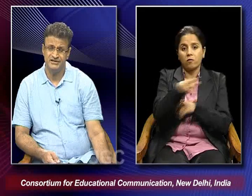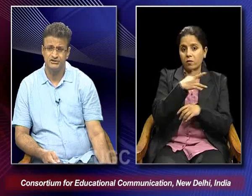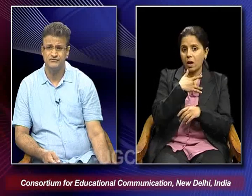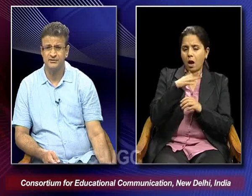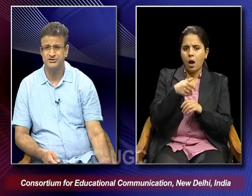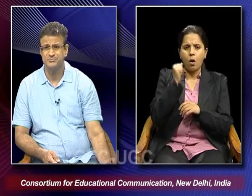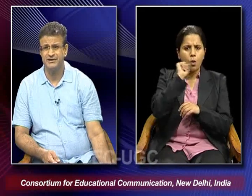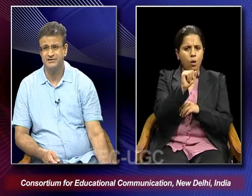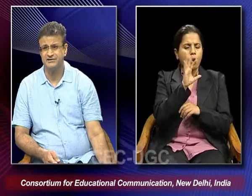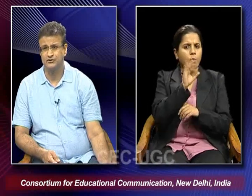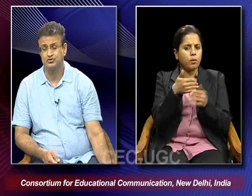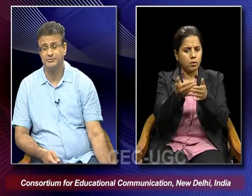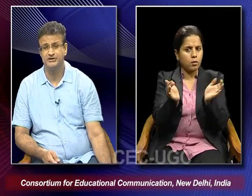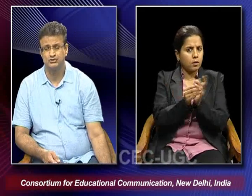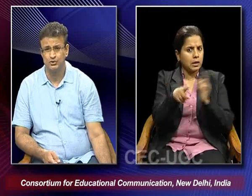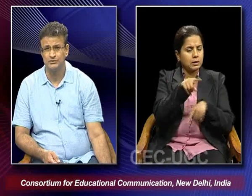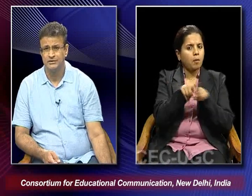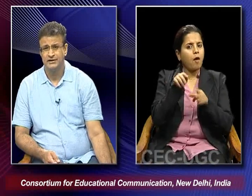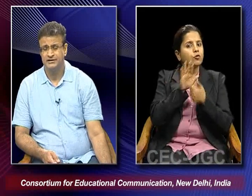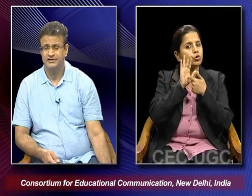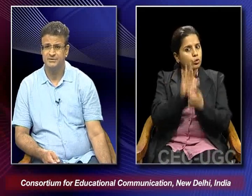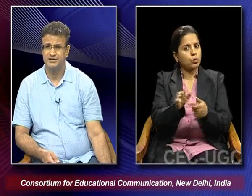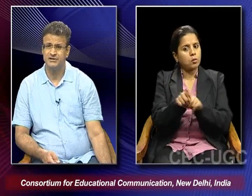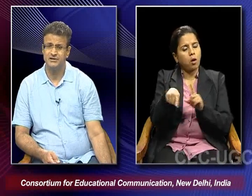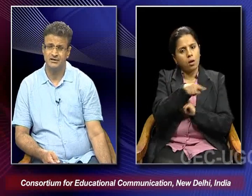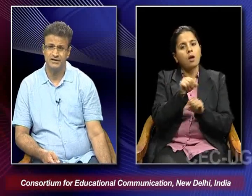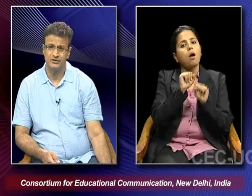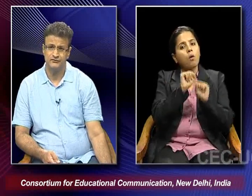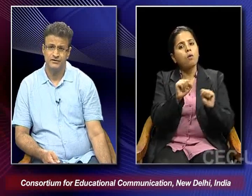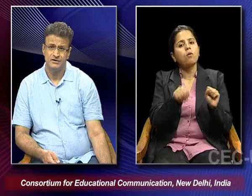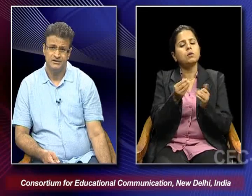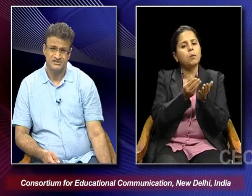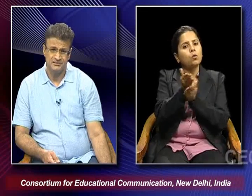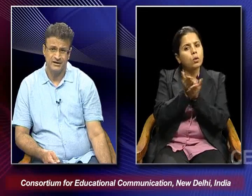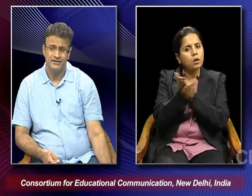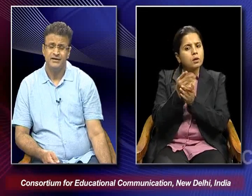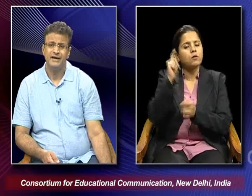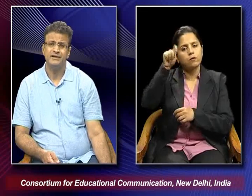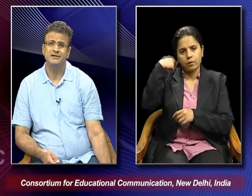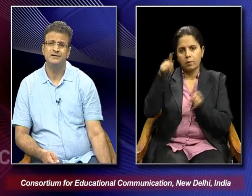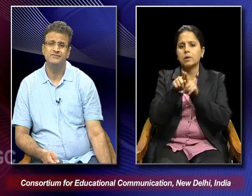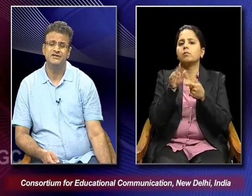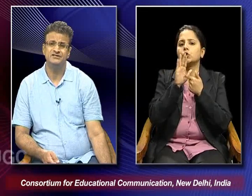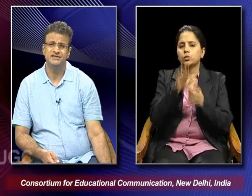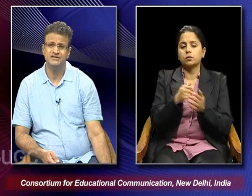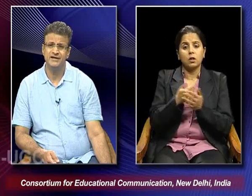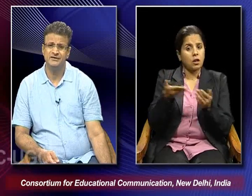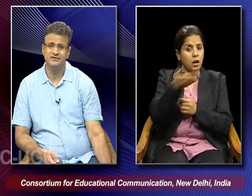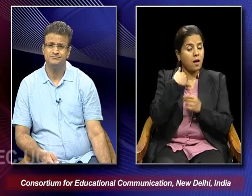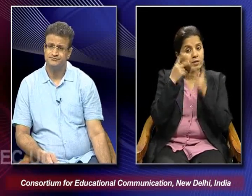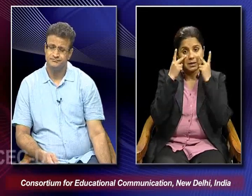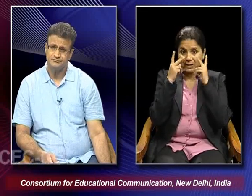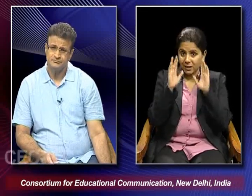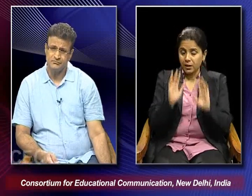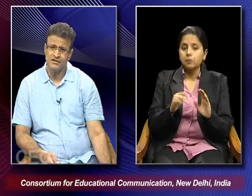ideals of the communist party they were also being shown in their particular kind of cinema. And we see that